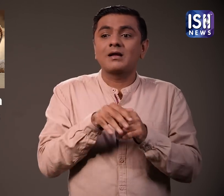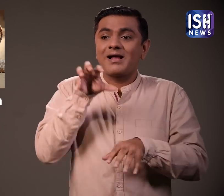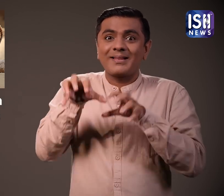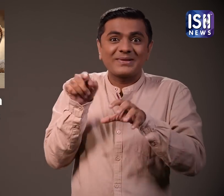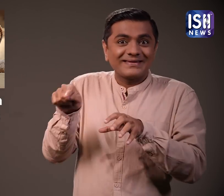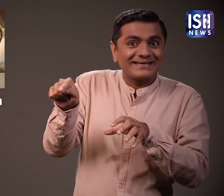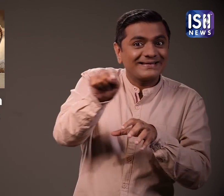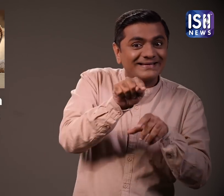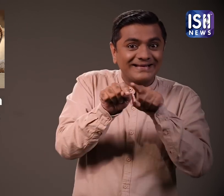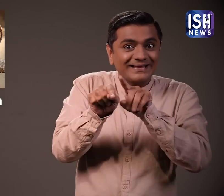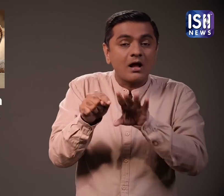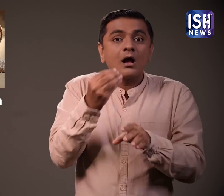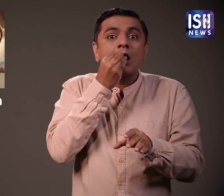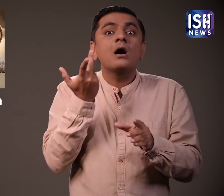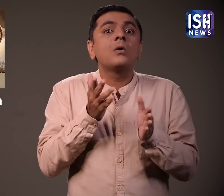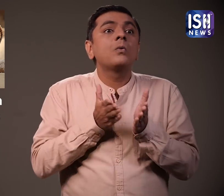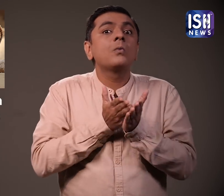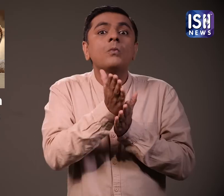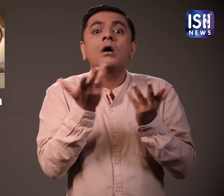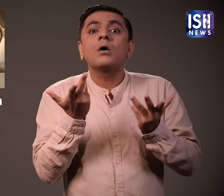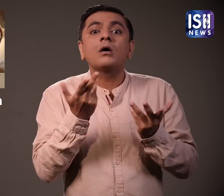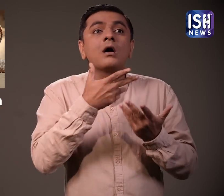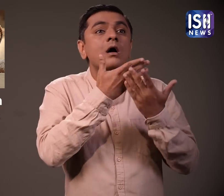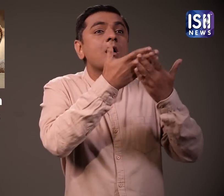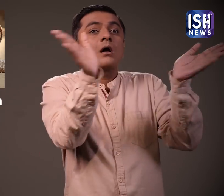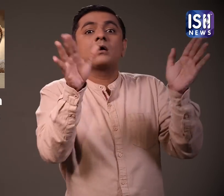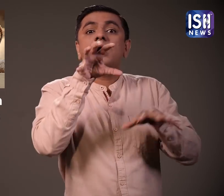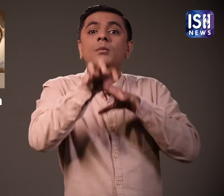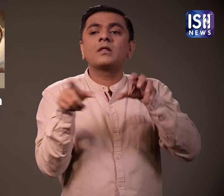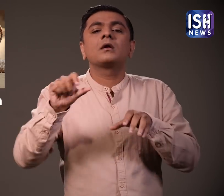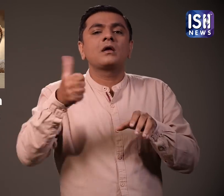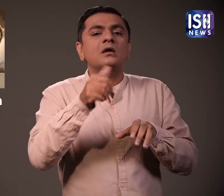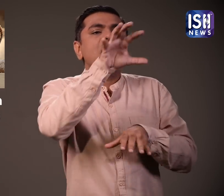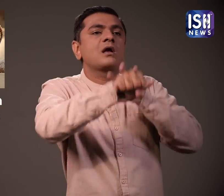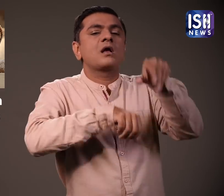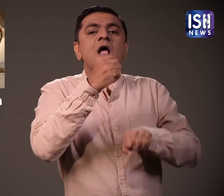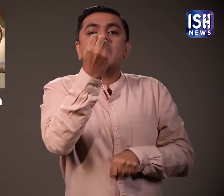मासाहारी वे जानवर है जो दूसरे जानवरों को खाते हैं